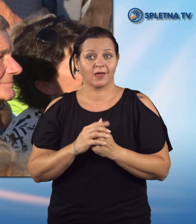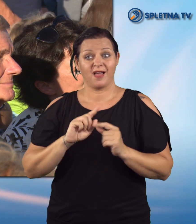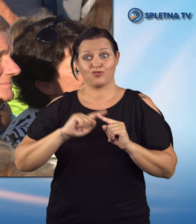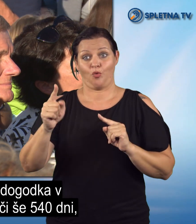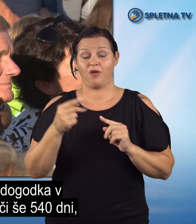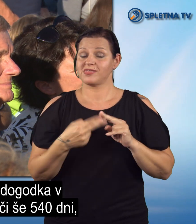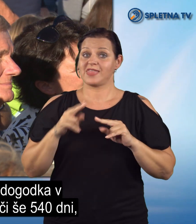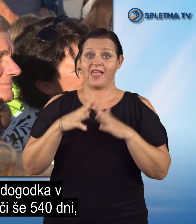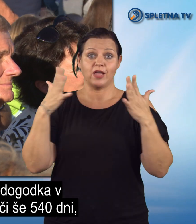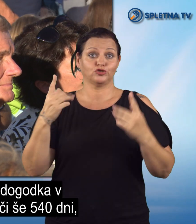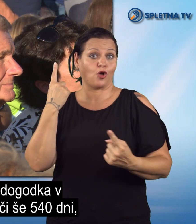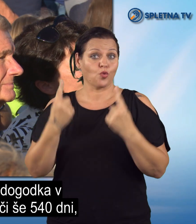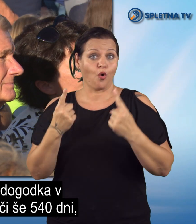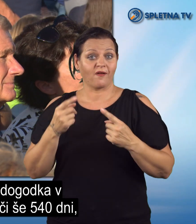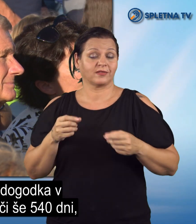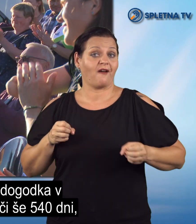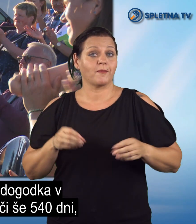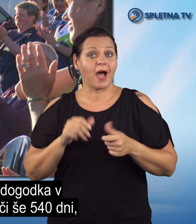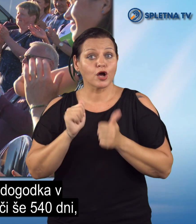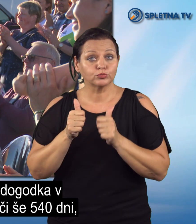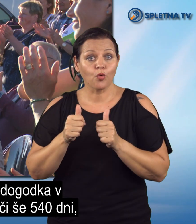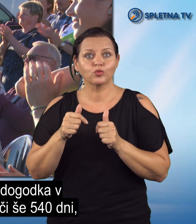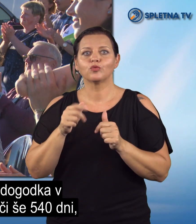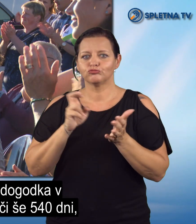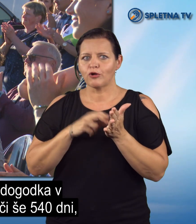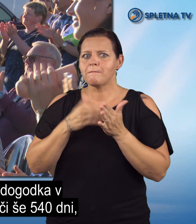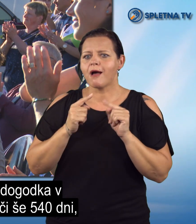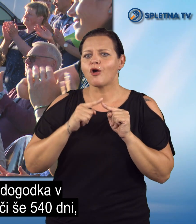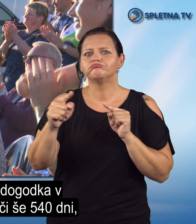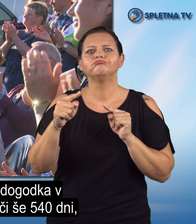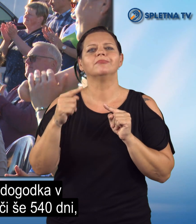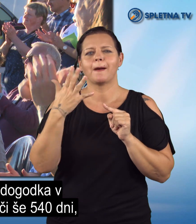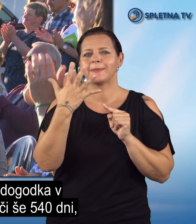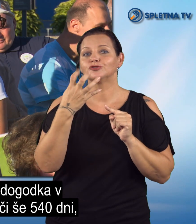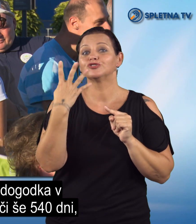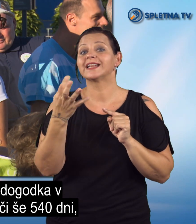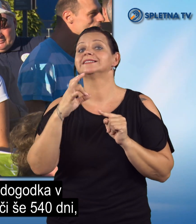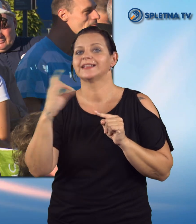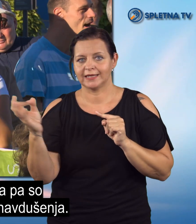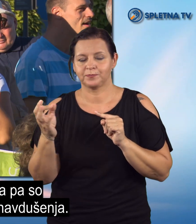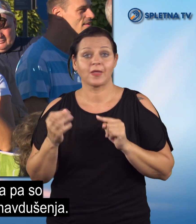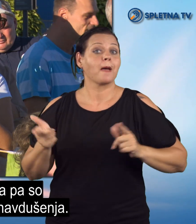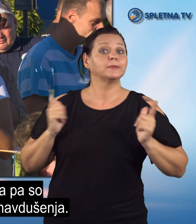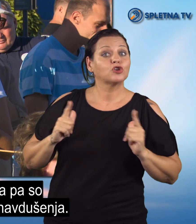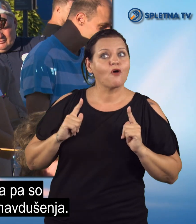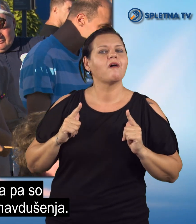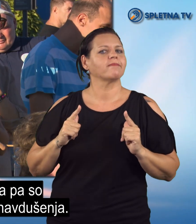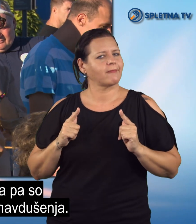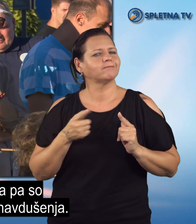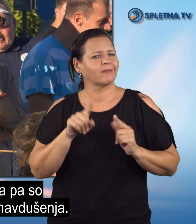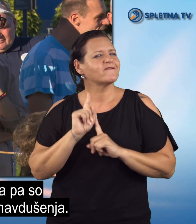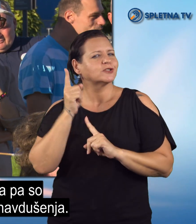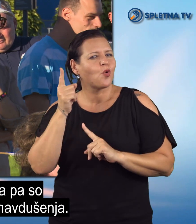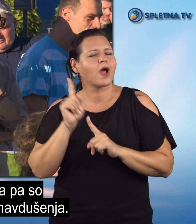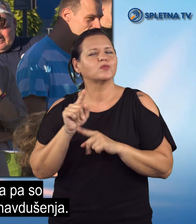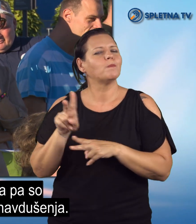Do največjega dogodka v parašportu nasloči še 540 dni, pričakovanja pa so visoka